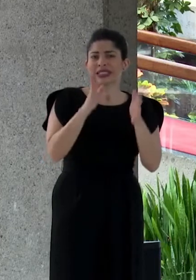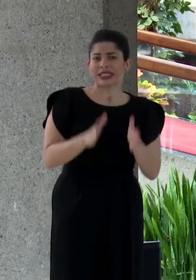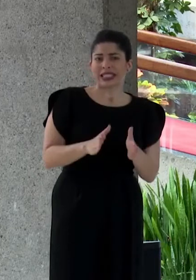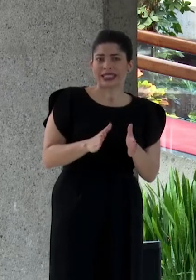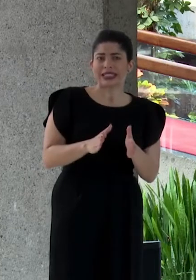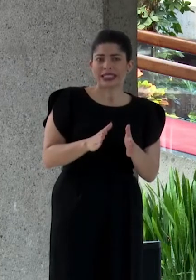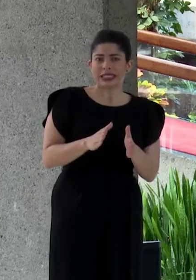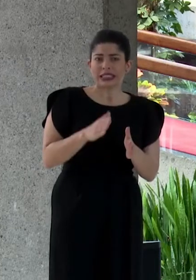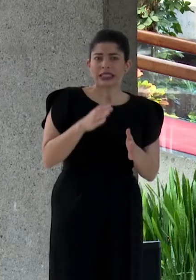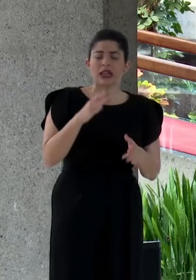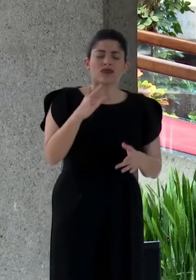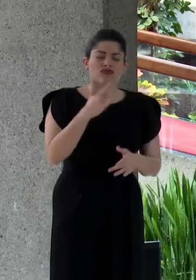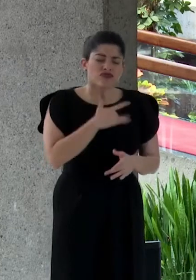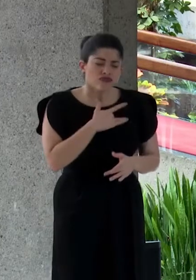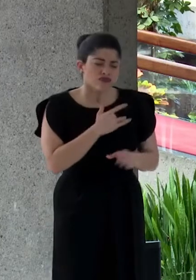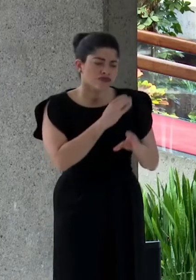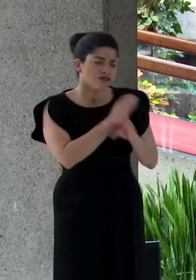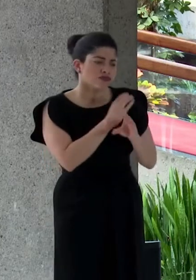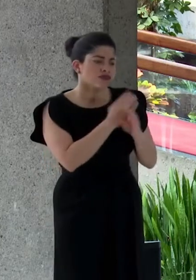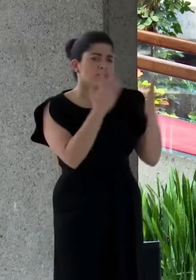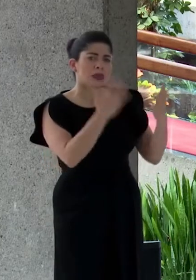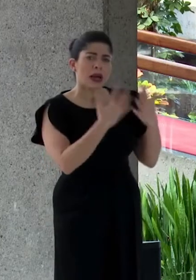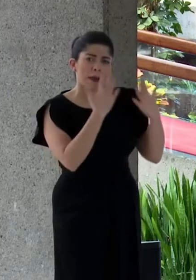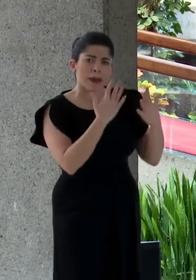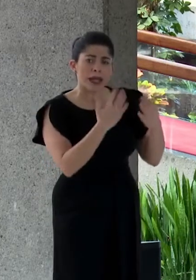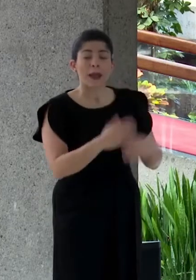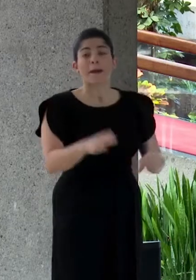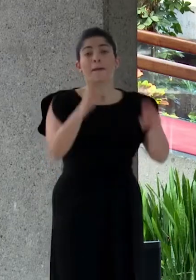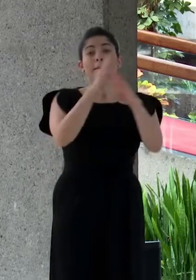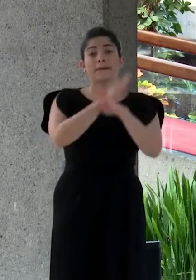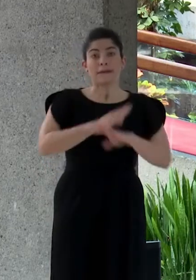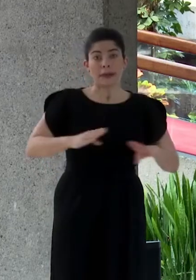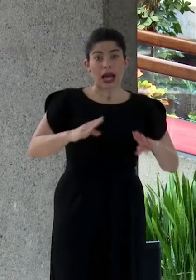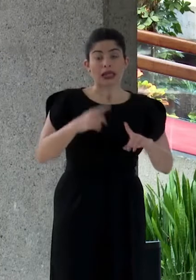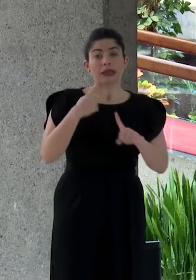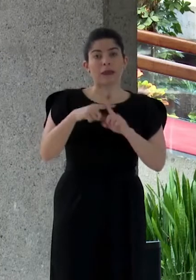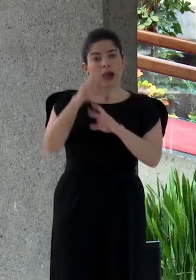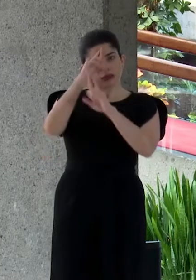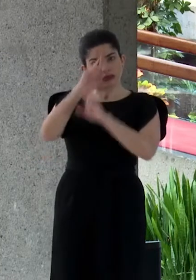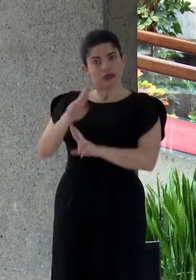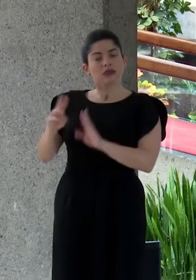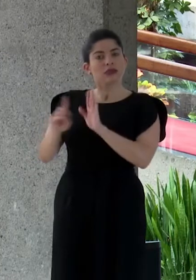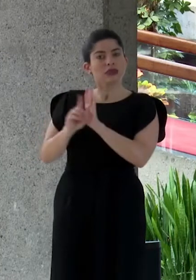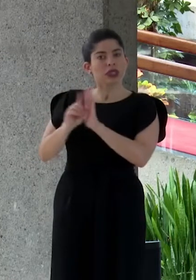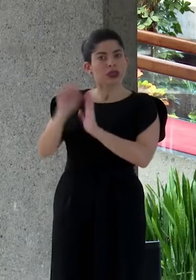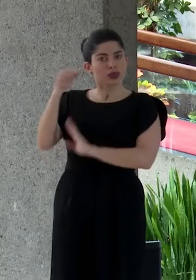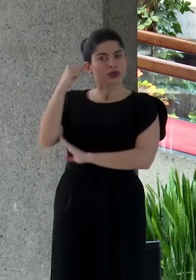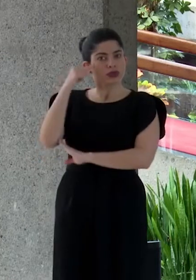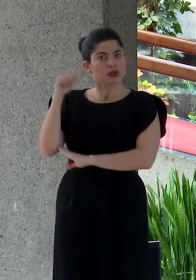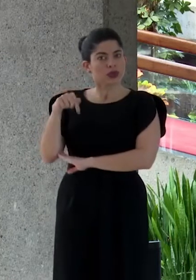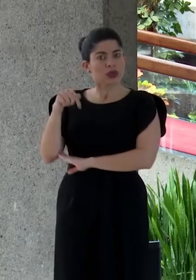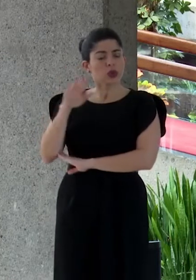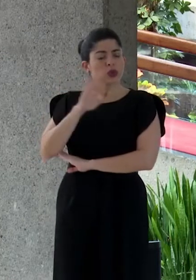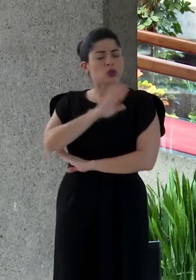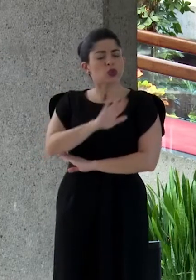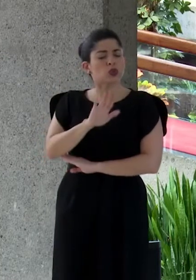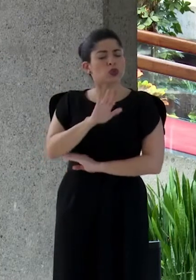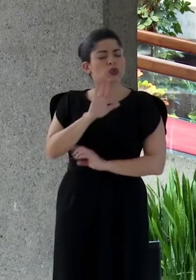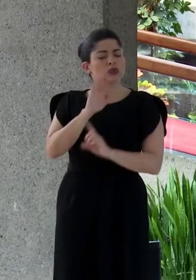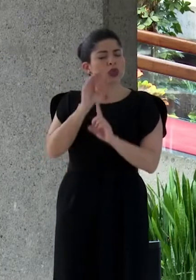vocación por la sostenibilidad, la paz y el Estado de Derecho. Su cometido